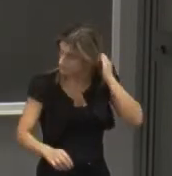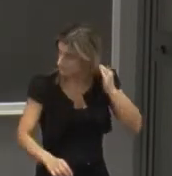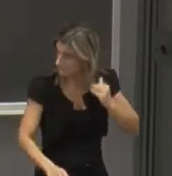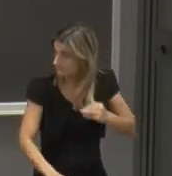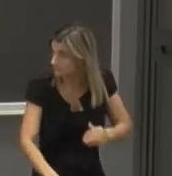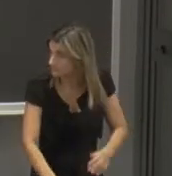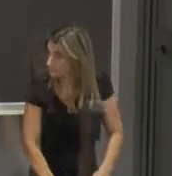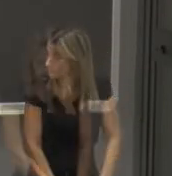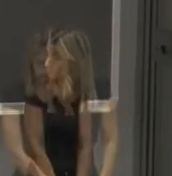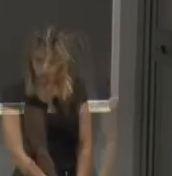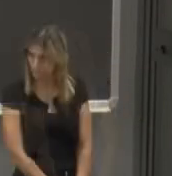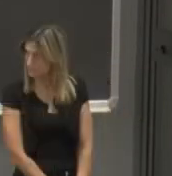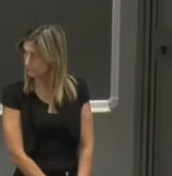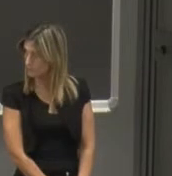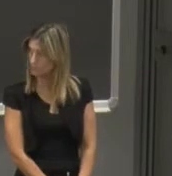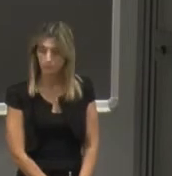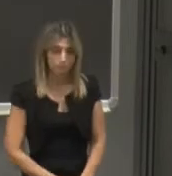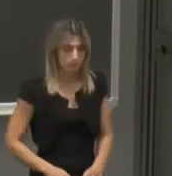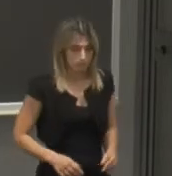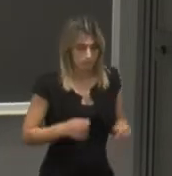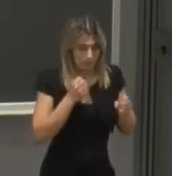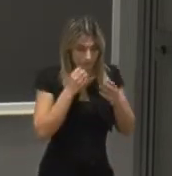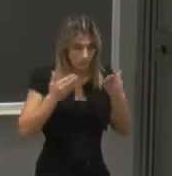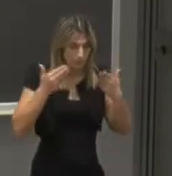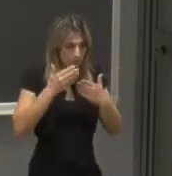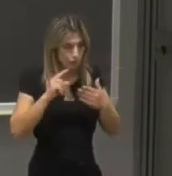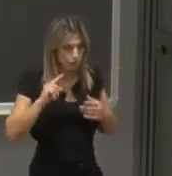tipo di attività. Buongiorno a tutti,